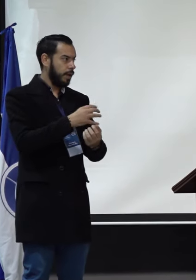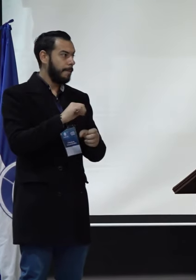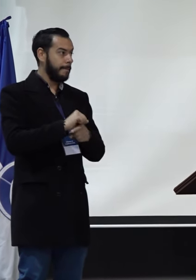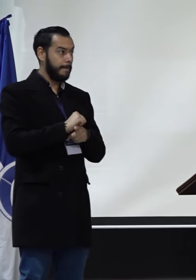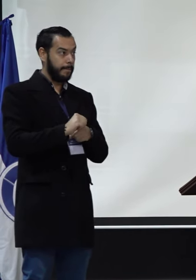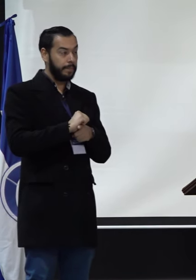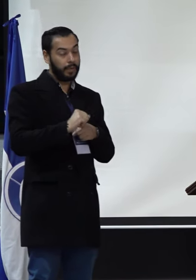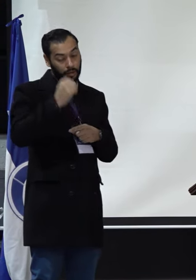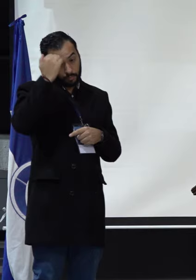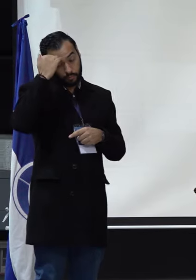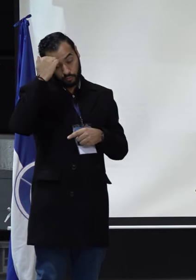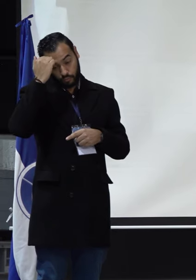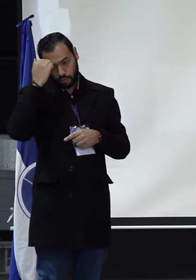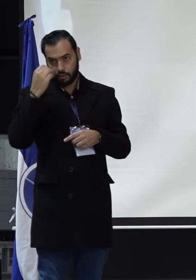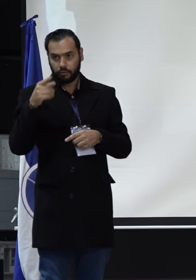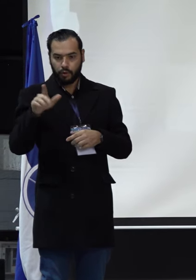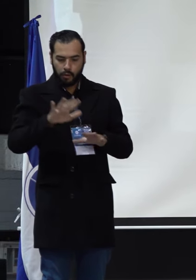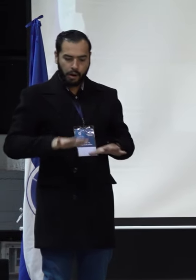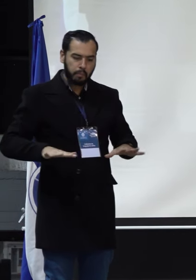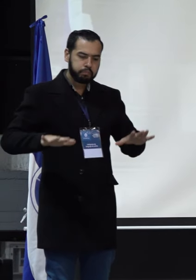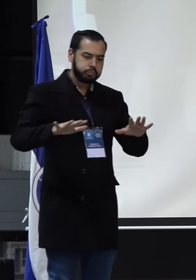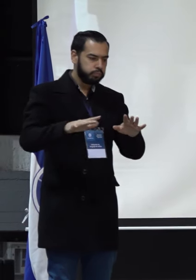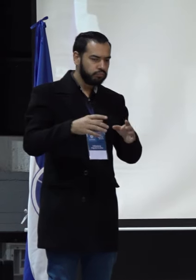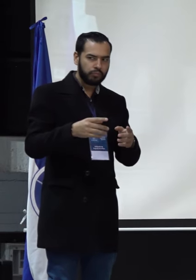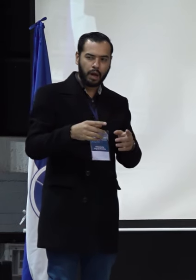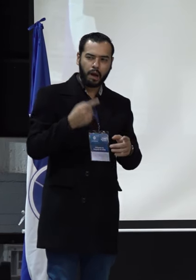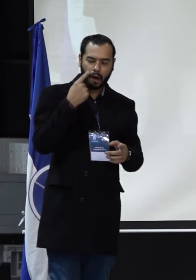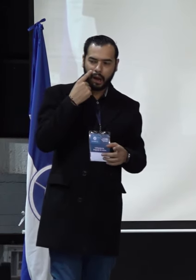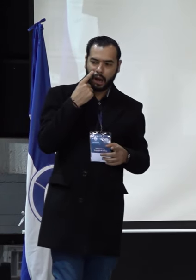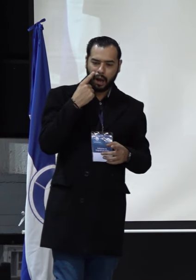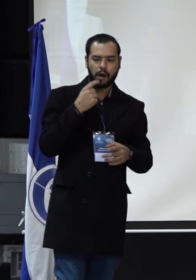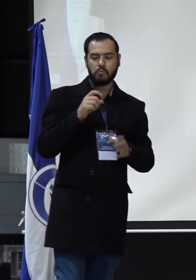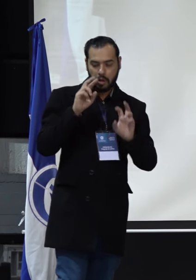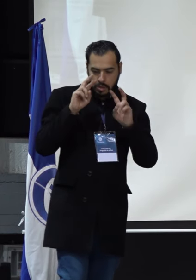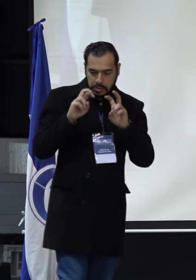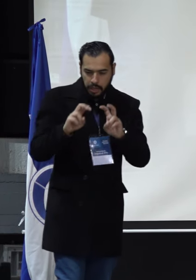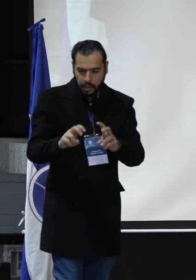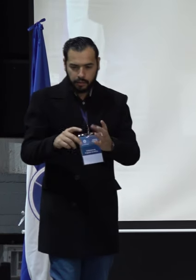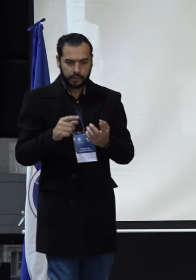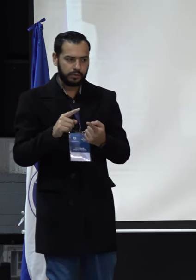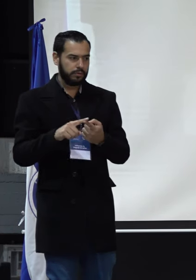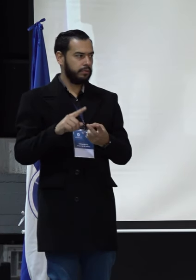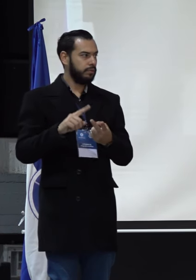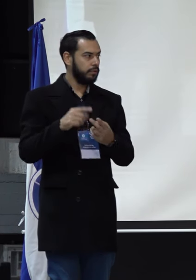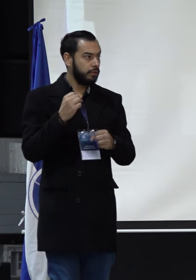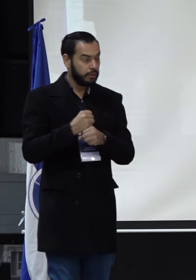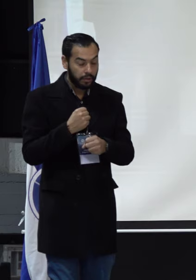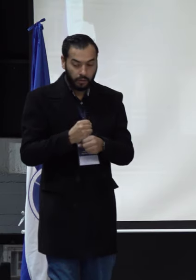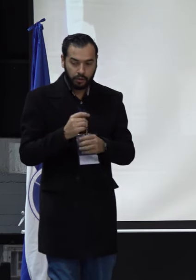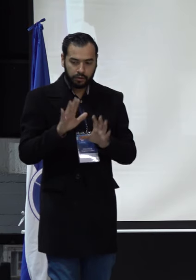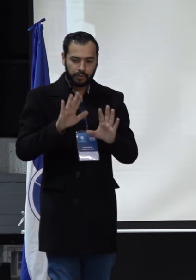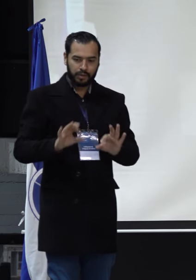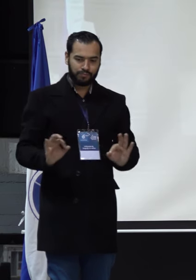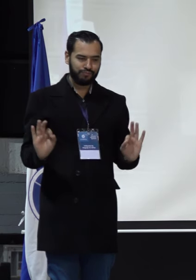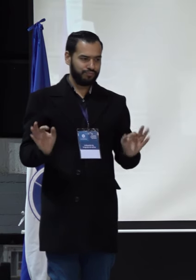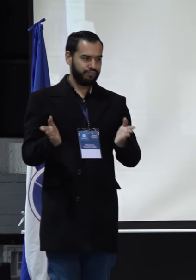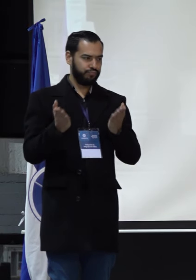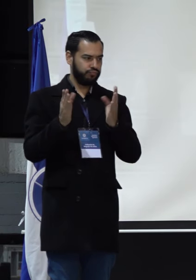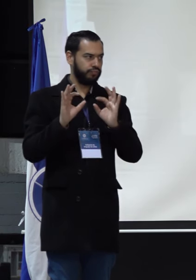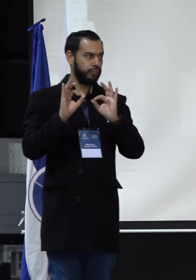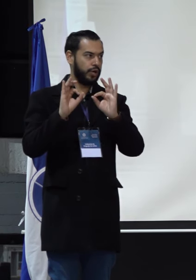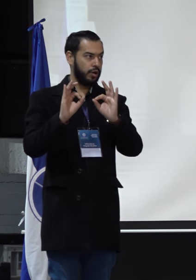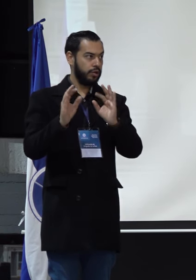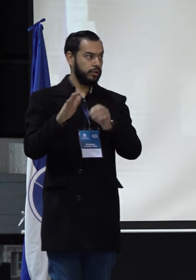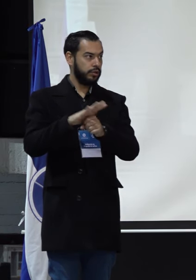docente, porque encuentra acá un escenario de investigación y de trabajo, como también mejorar las condiciones o por lo menos